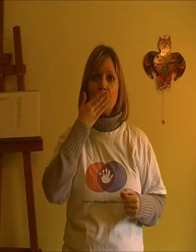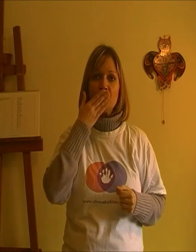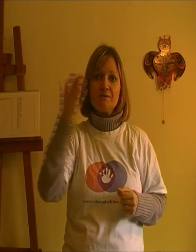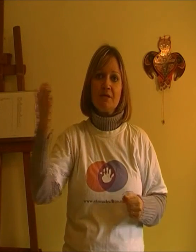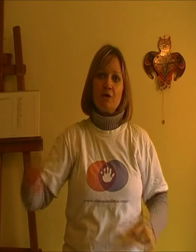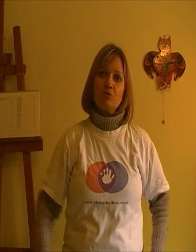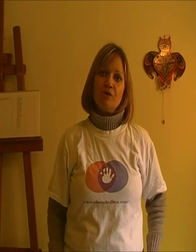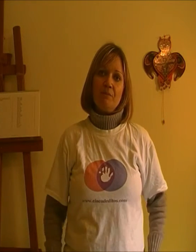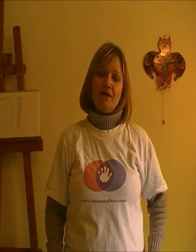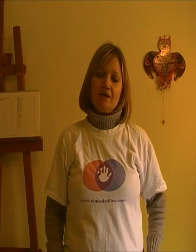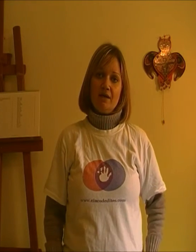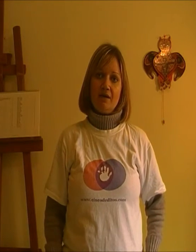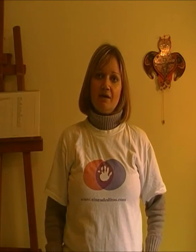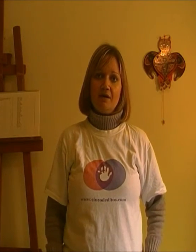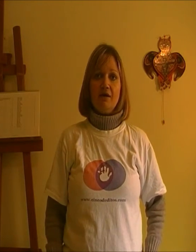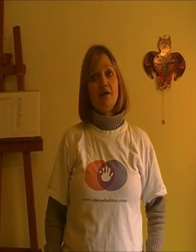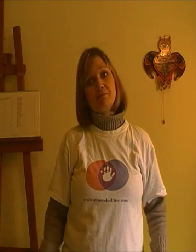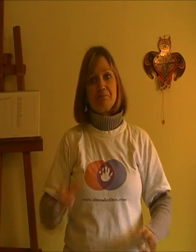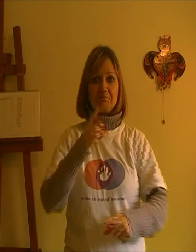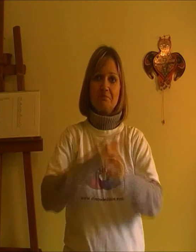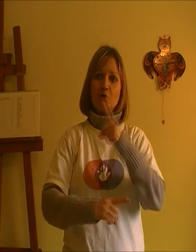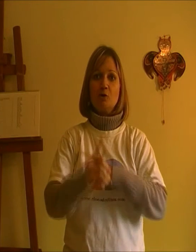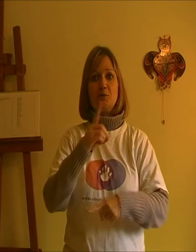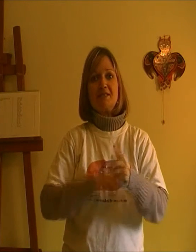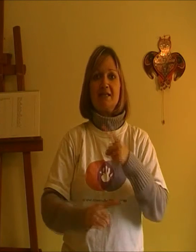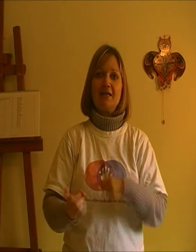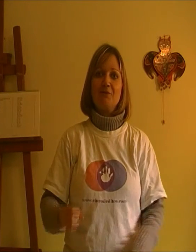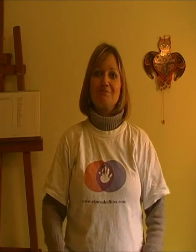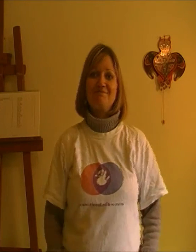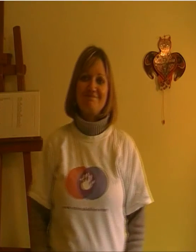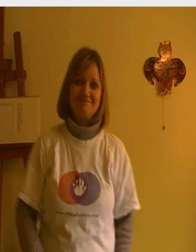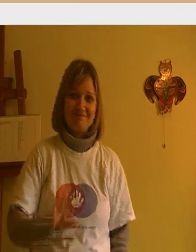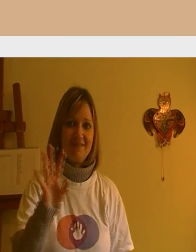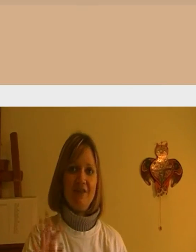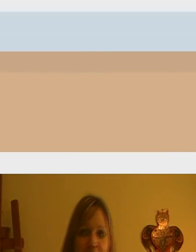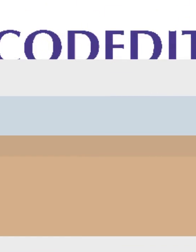beso, como siempre, y continúad siglando. Adiós.